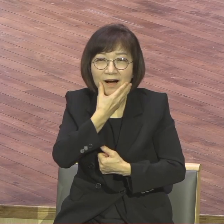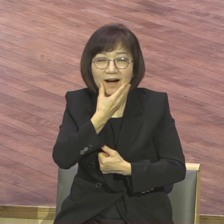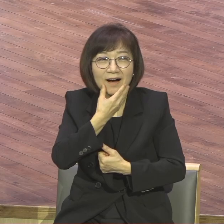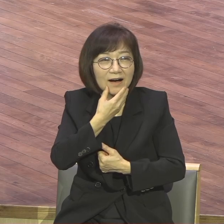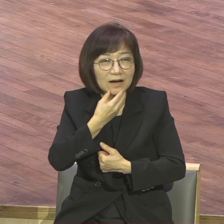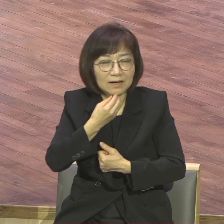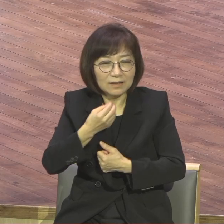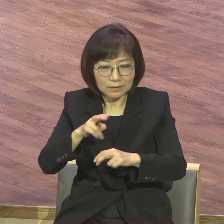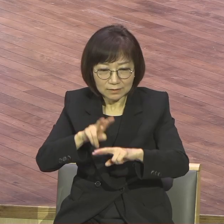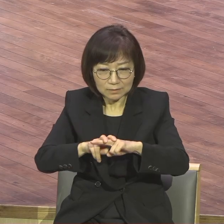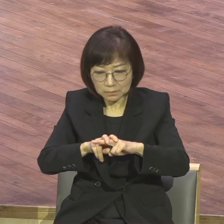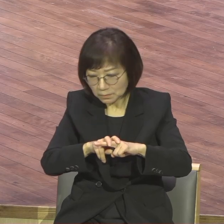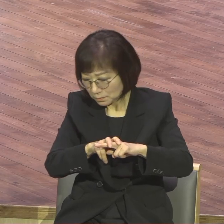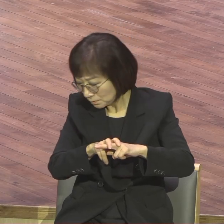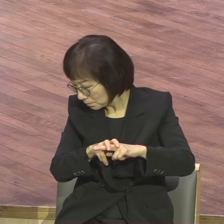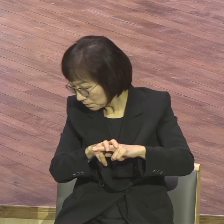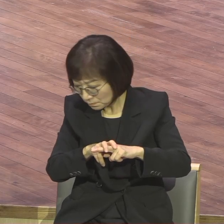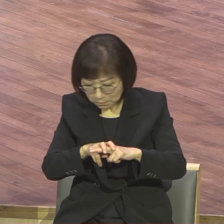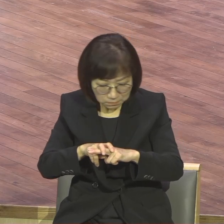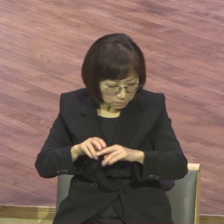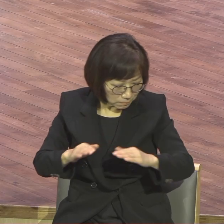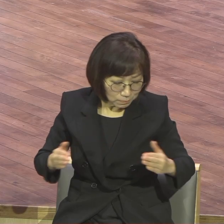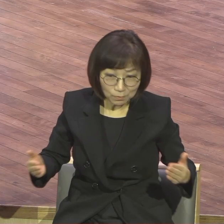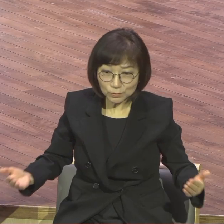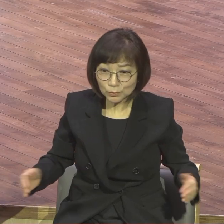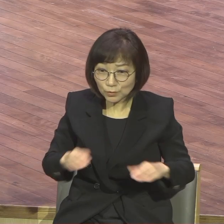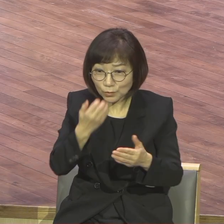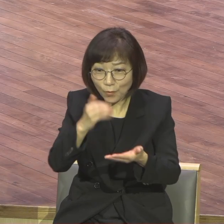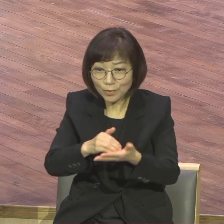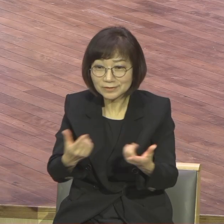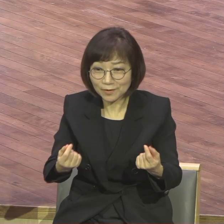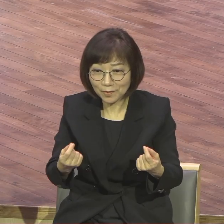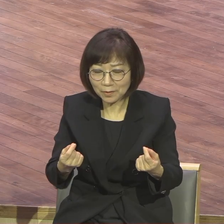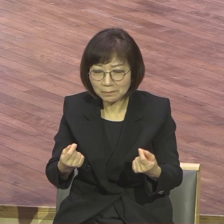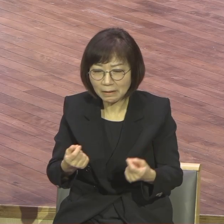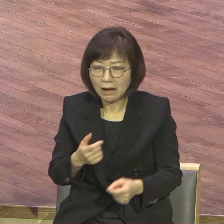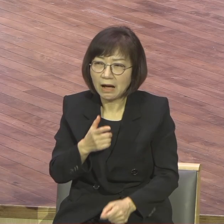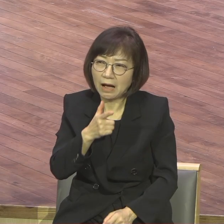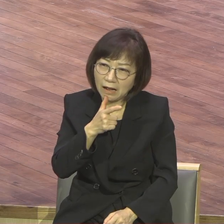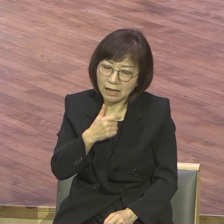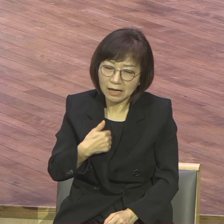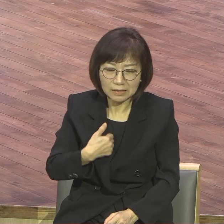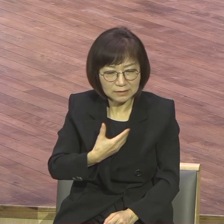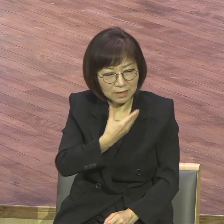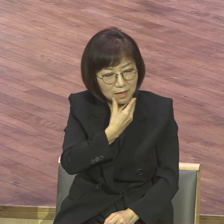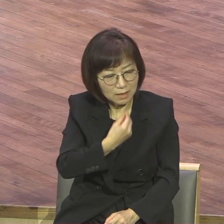사실 행복 근거가 돈이 아니고 명예가 아니고